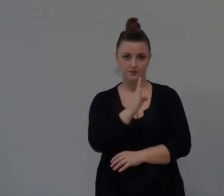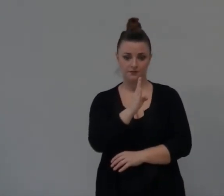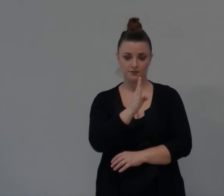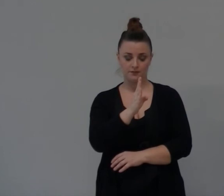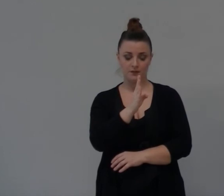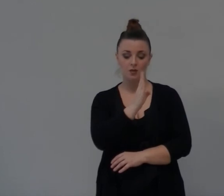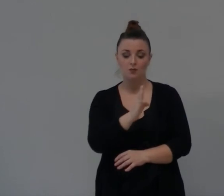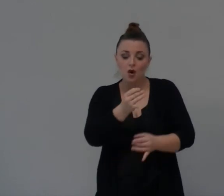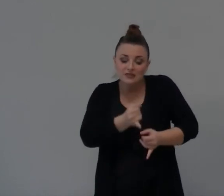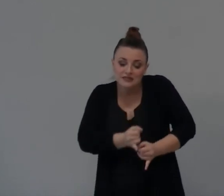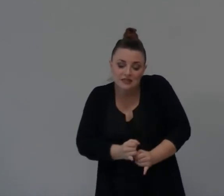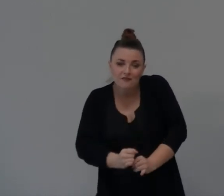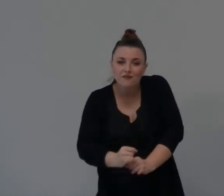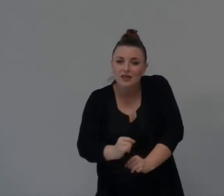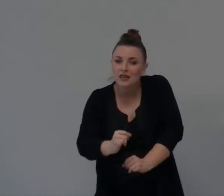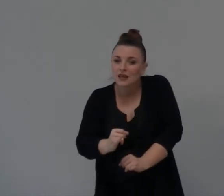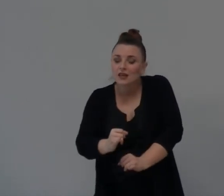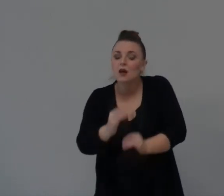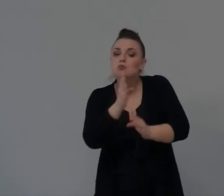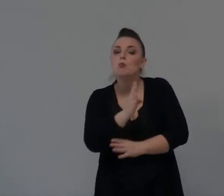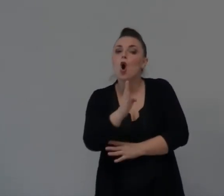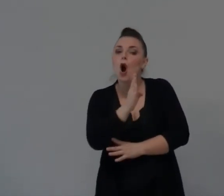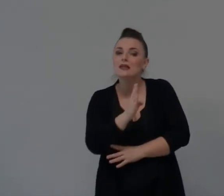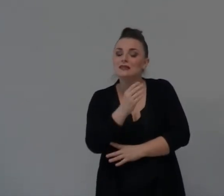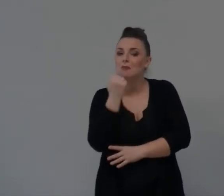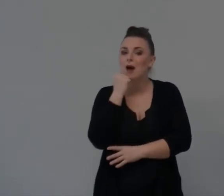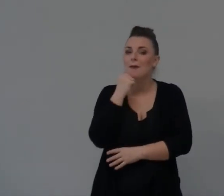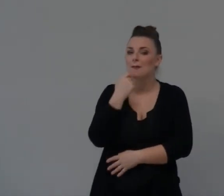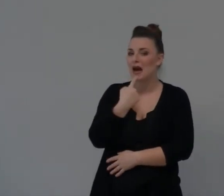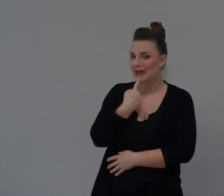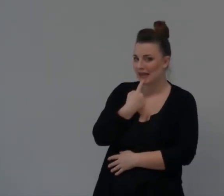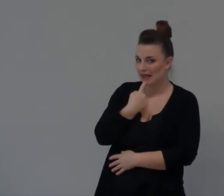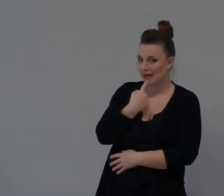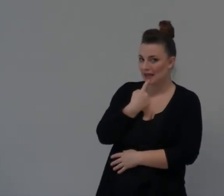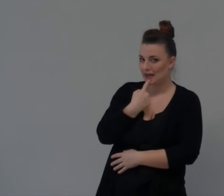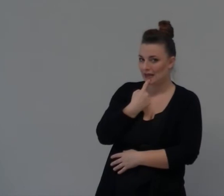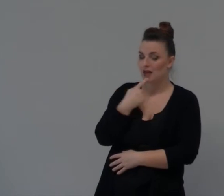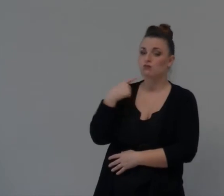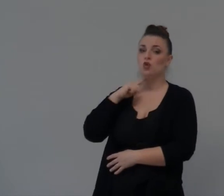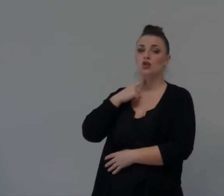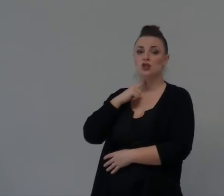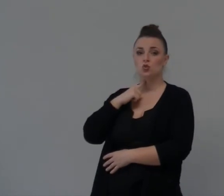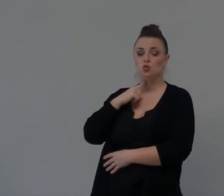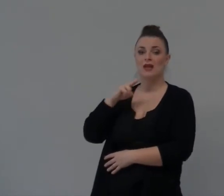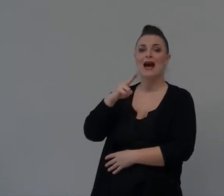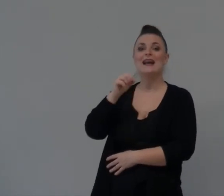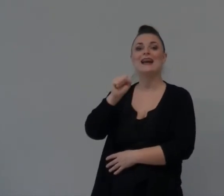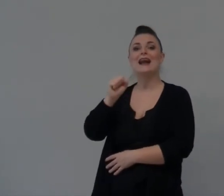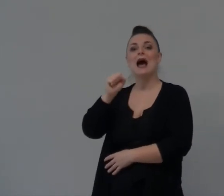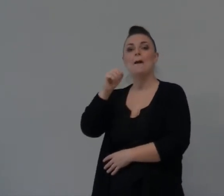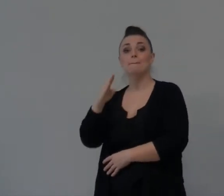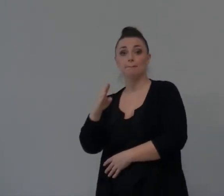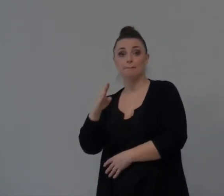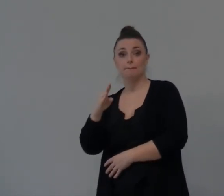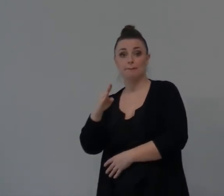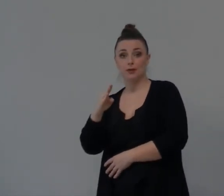Della Costituta Gentile Straniera Rana Sposa La pagana